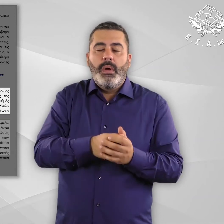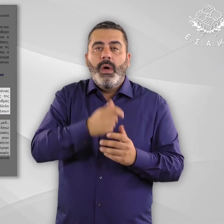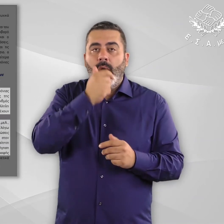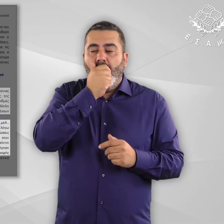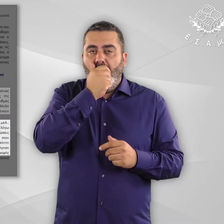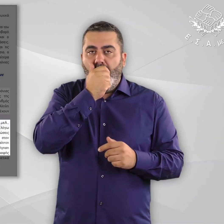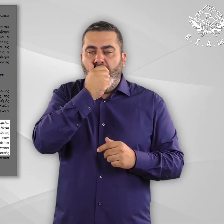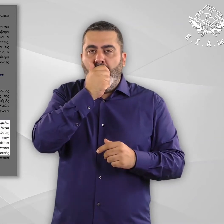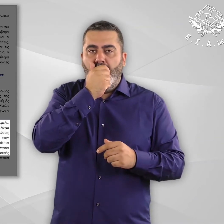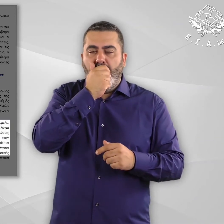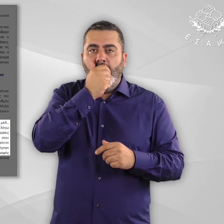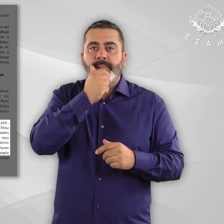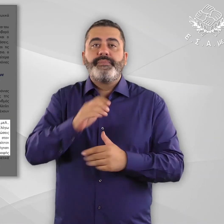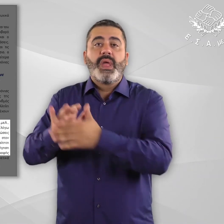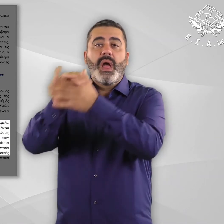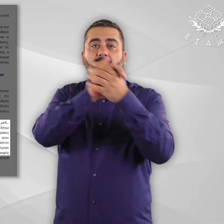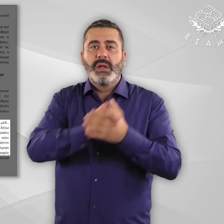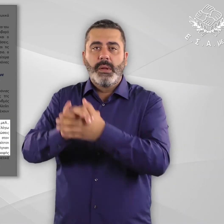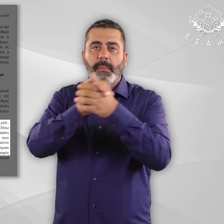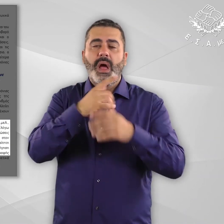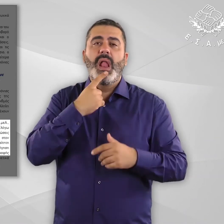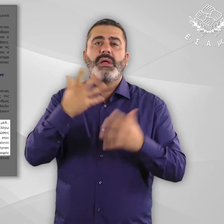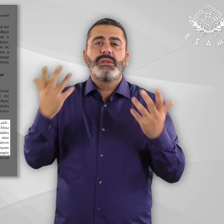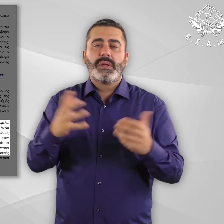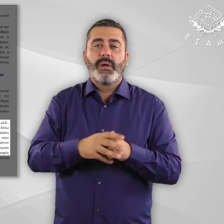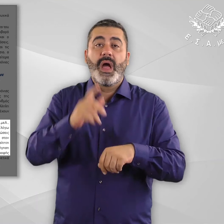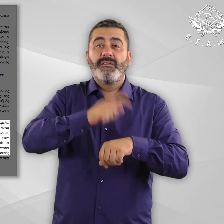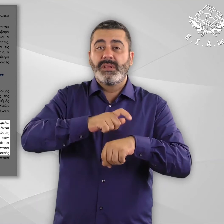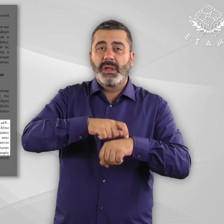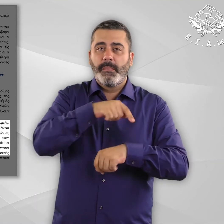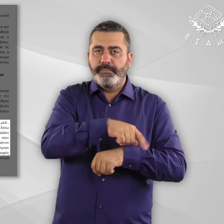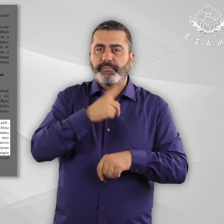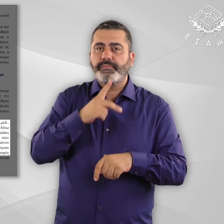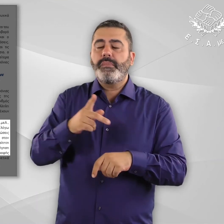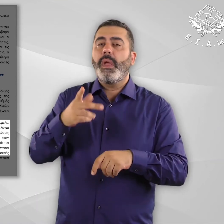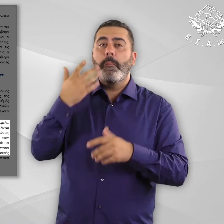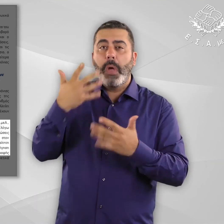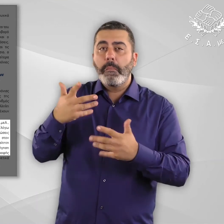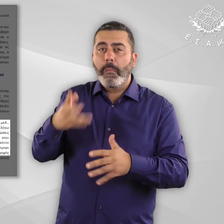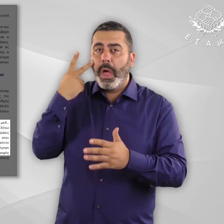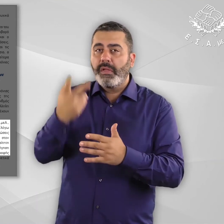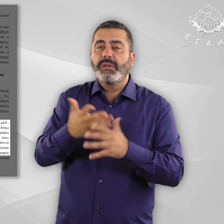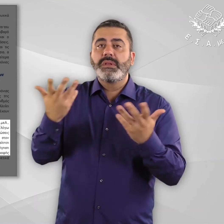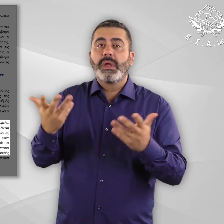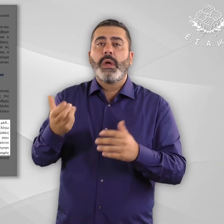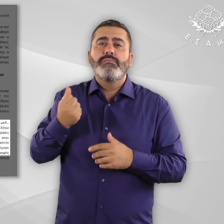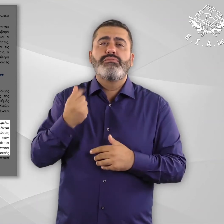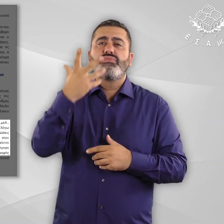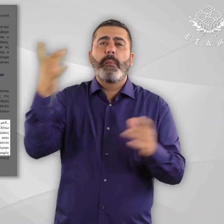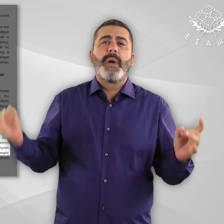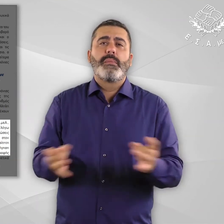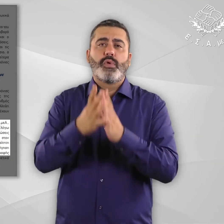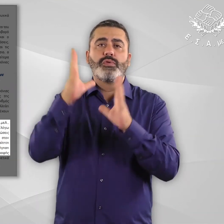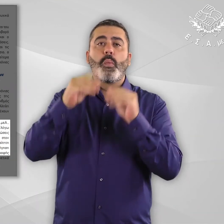ανάγκη. Σύμφωνα με μαρτυρίες που έχει συγκεντρώσει η ΕΣΑΜΕΑ, ακόμα και μεταξύ των πιστοποιημένων ως ευάλωτων λόγω